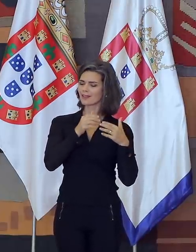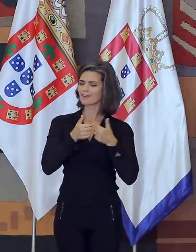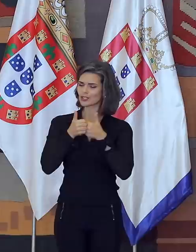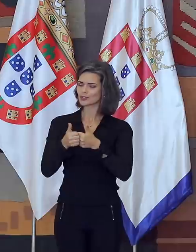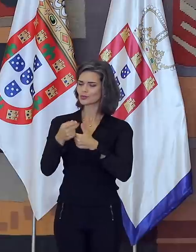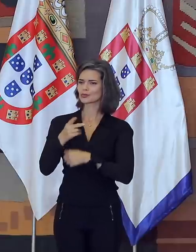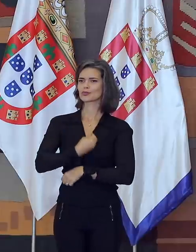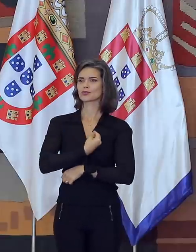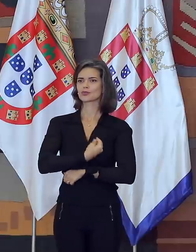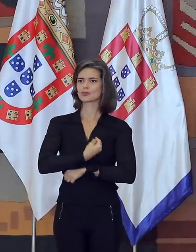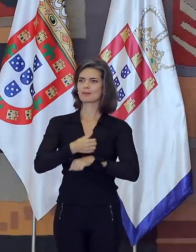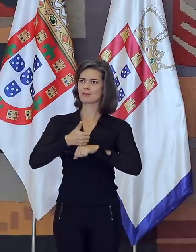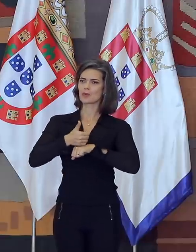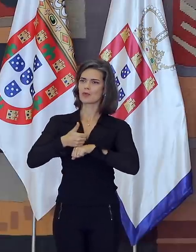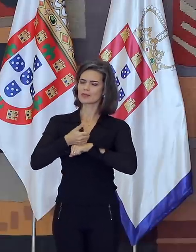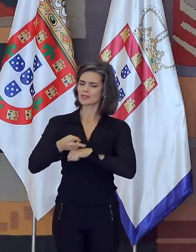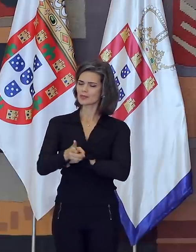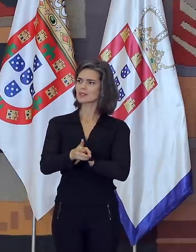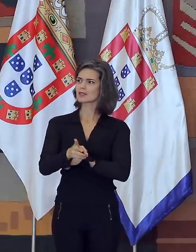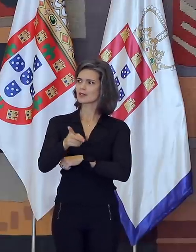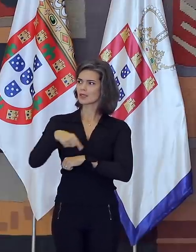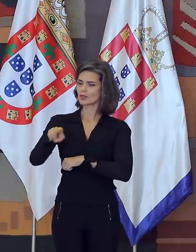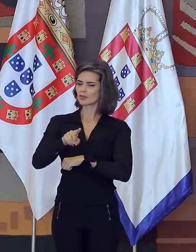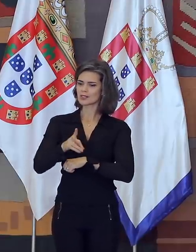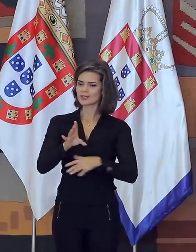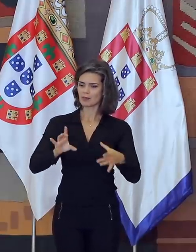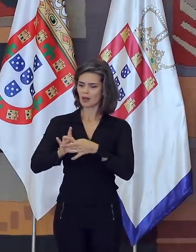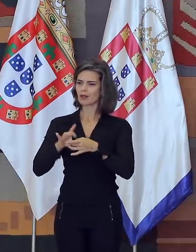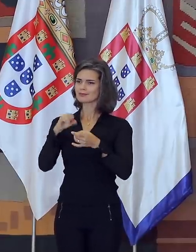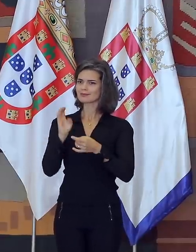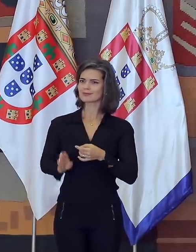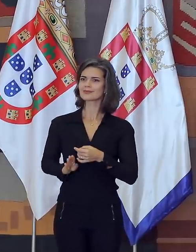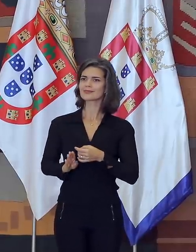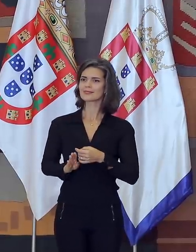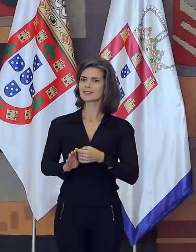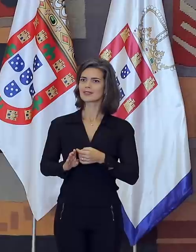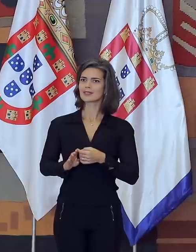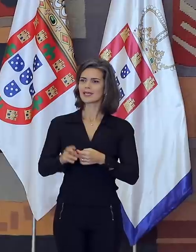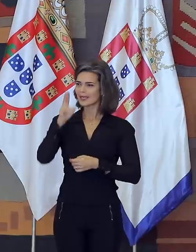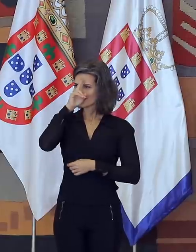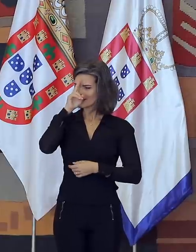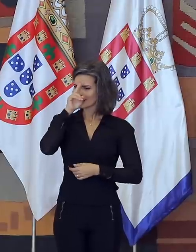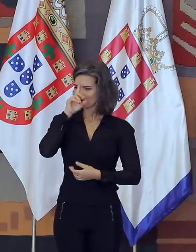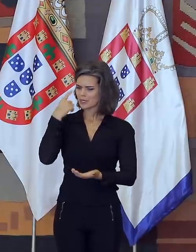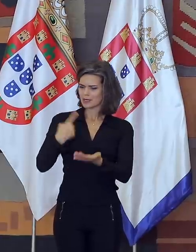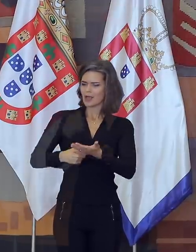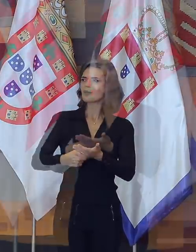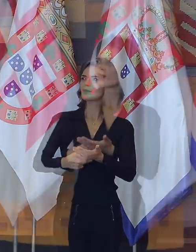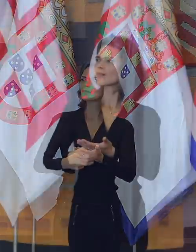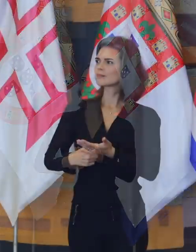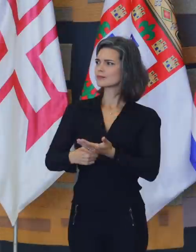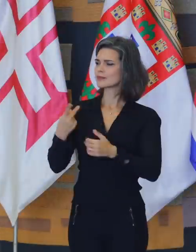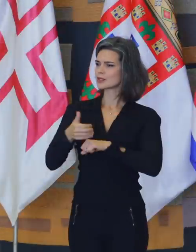acompanhará carreira fora, que os manterá vinculados ao Brasil e ao sentido de dever que vem com a escolha profissional